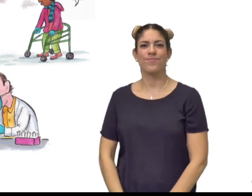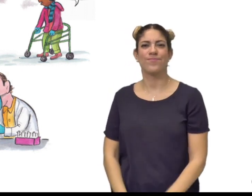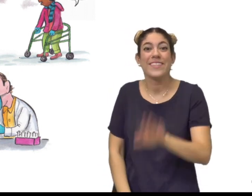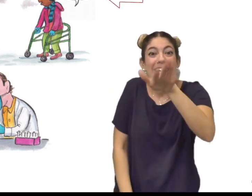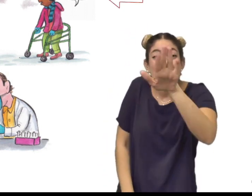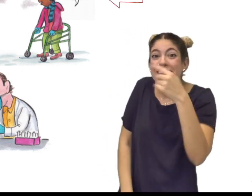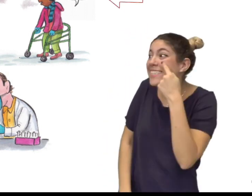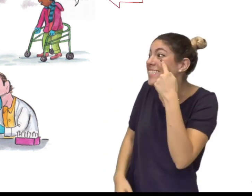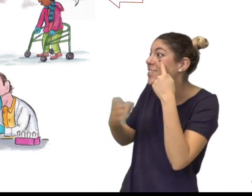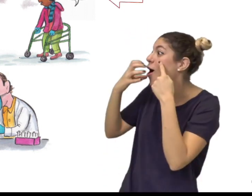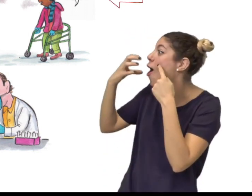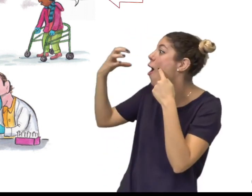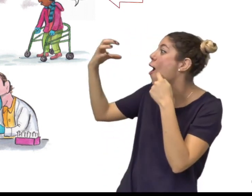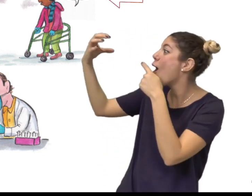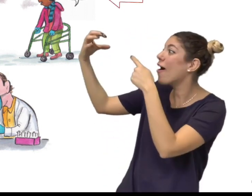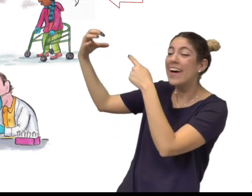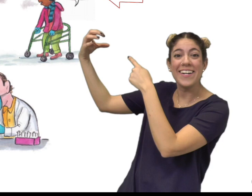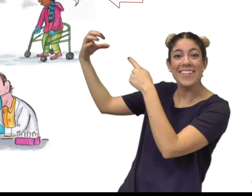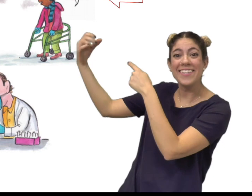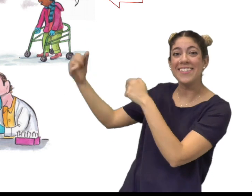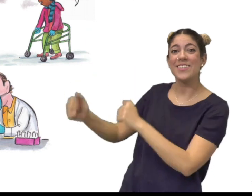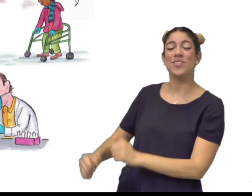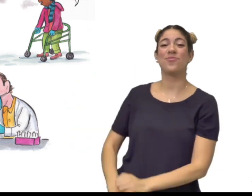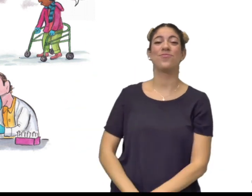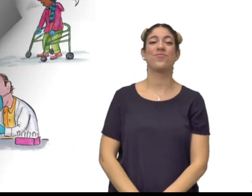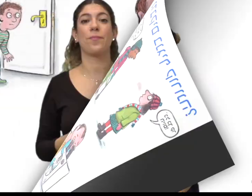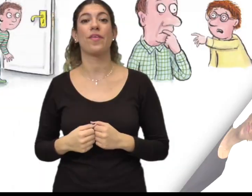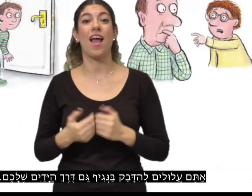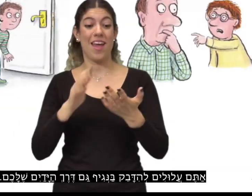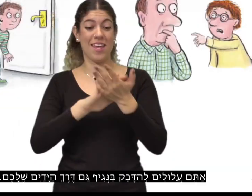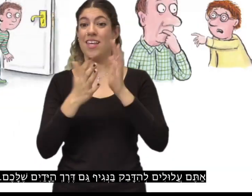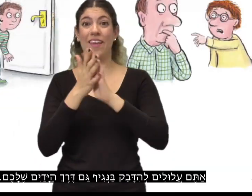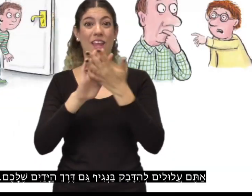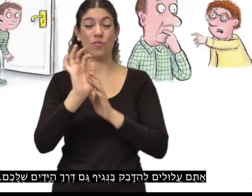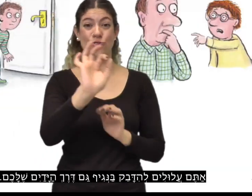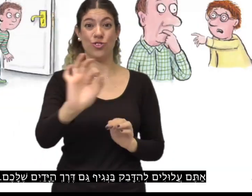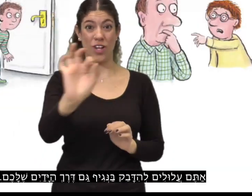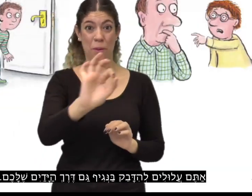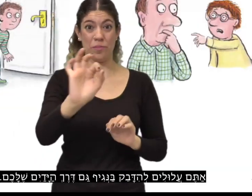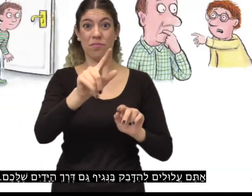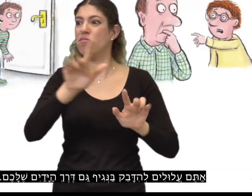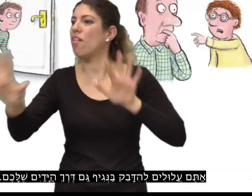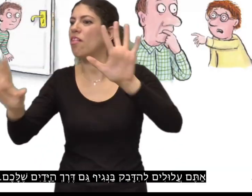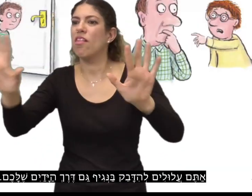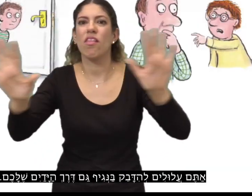כן, אני יכול לראות את הנשימות שלנו. אתם עלולים להידבק בנגיף גם דרך הידיים שלכם.